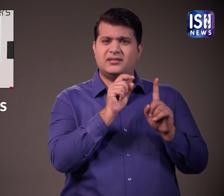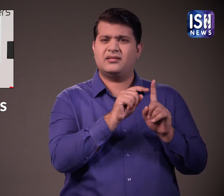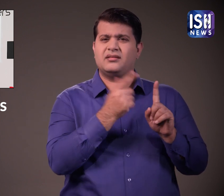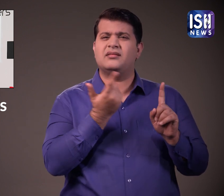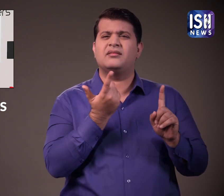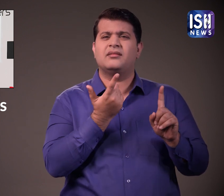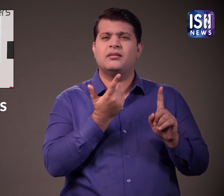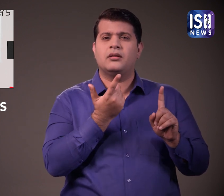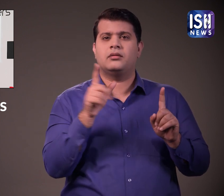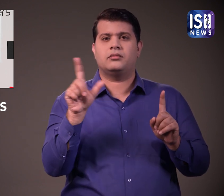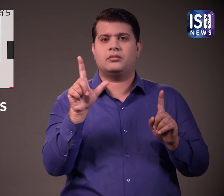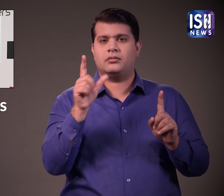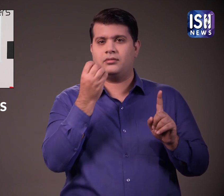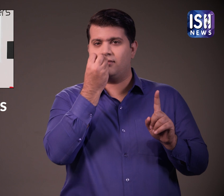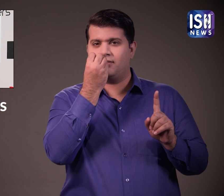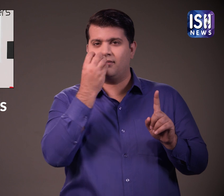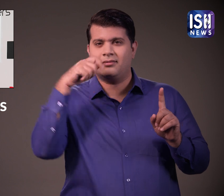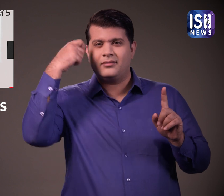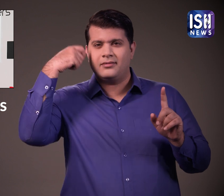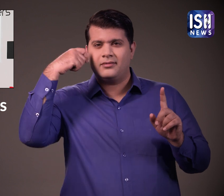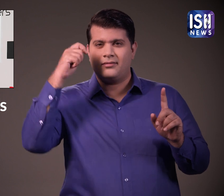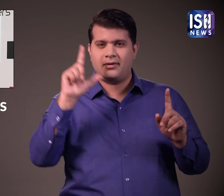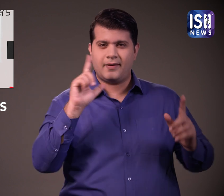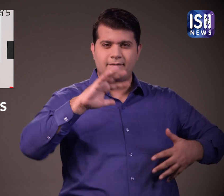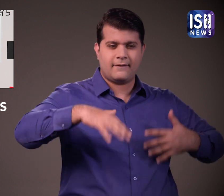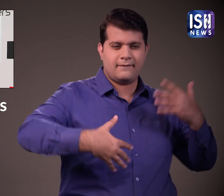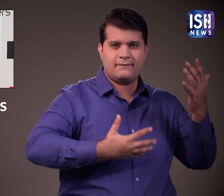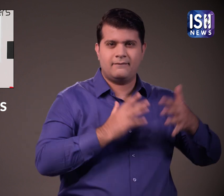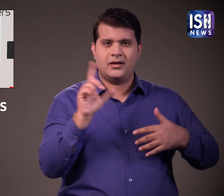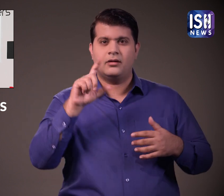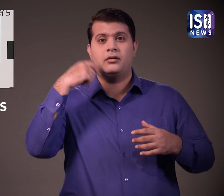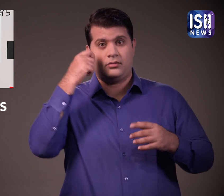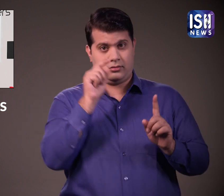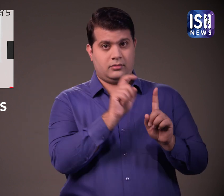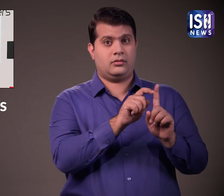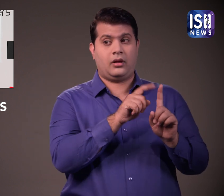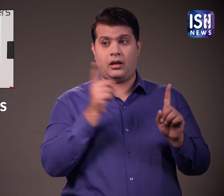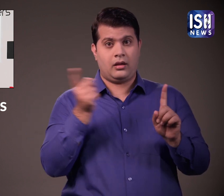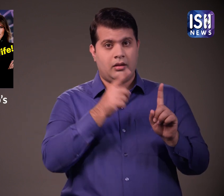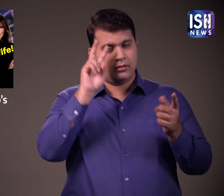डैनियल्स पॉन स्टार थी और ट्रम्प का उनके साथ अफैर था